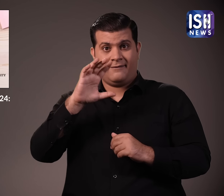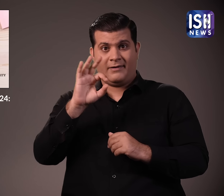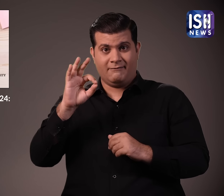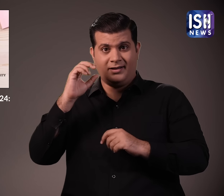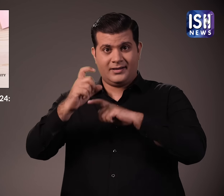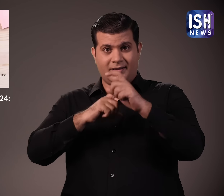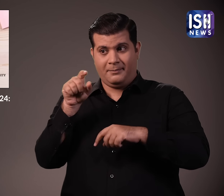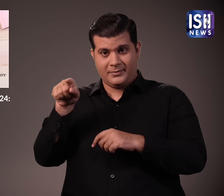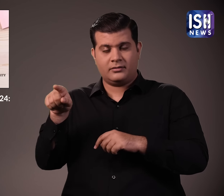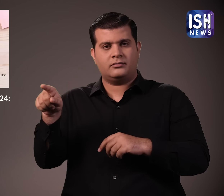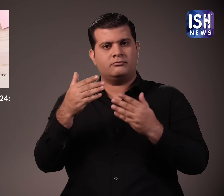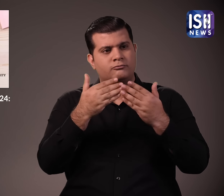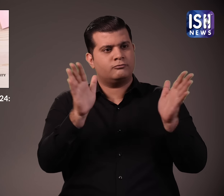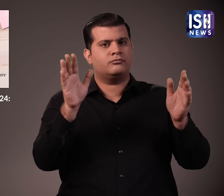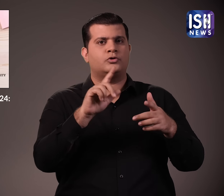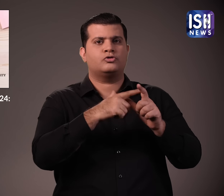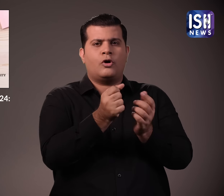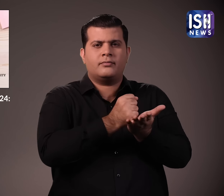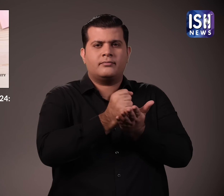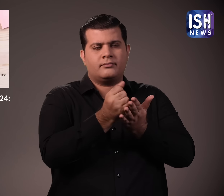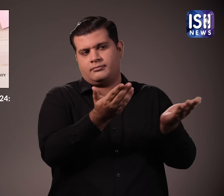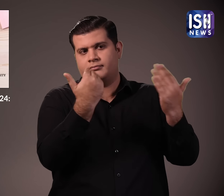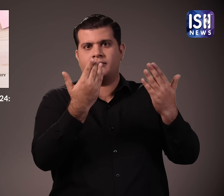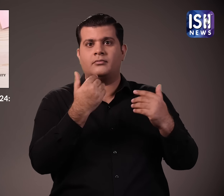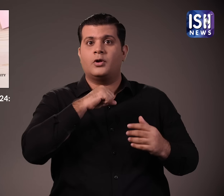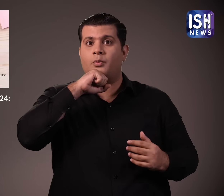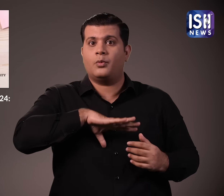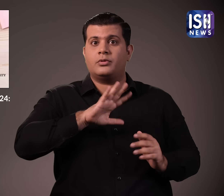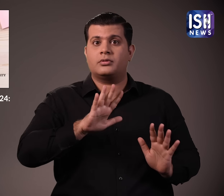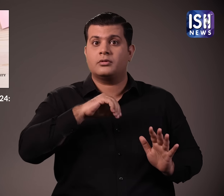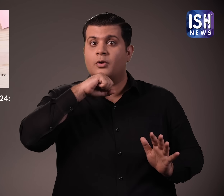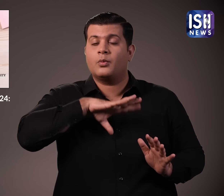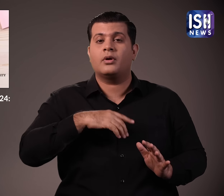इंटर्ण्शिप के लिए 21 से 24 साल के युवा आवेदन कर सकते हैं